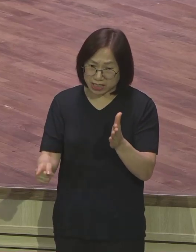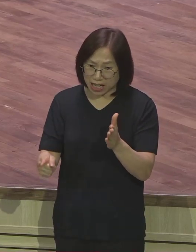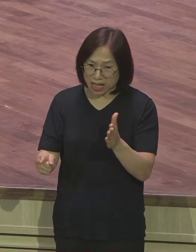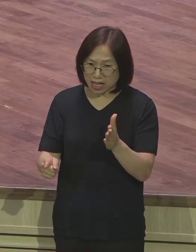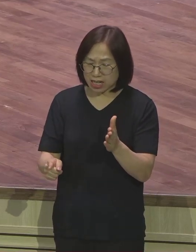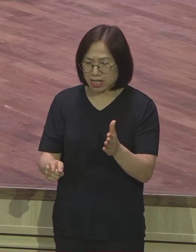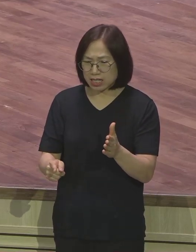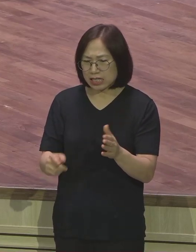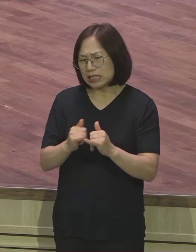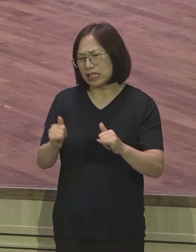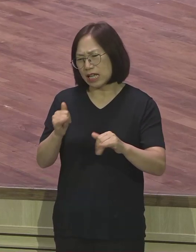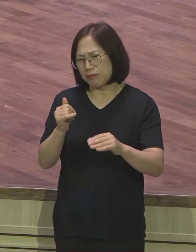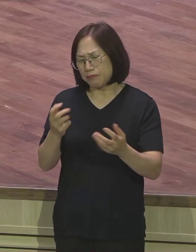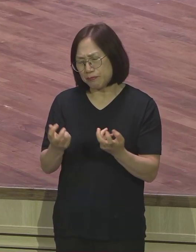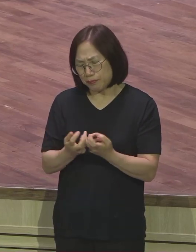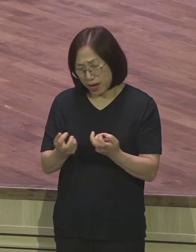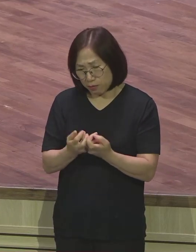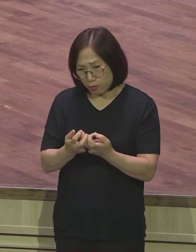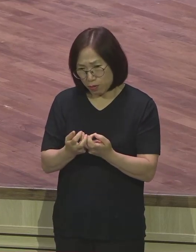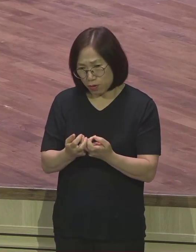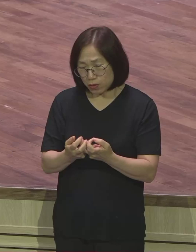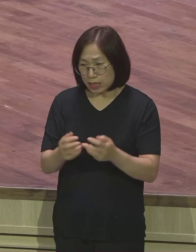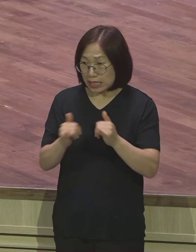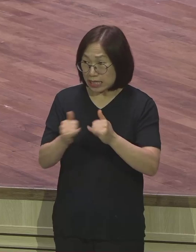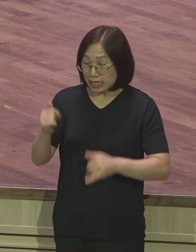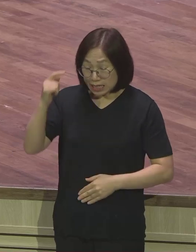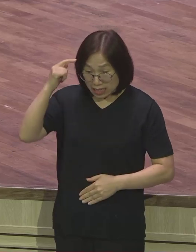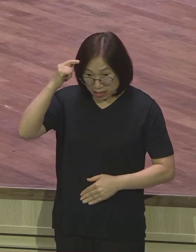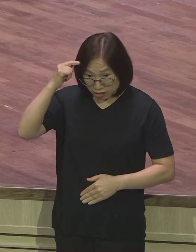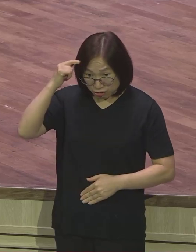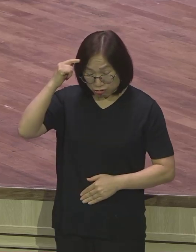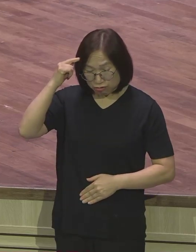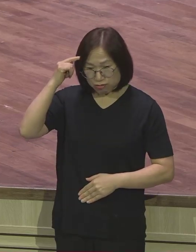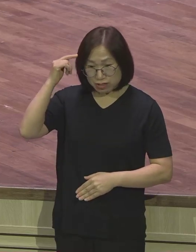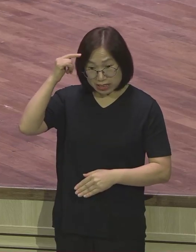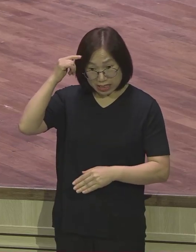기준 생각의 틀을 오늘 이 밤에 과감히 깨트리시기 바랍니다.